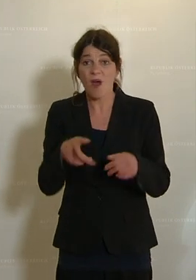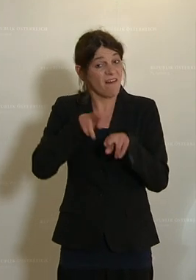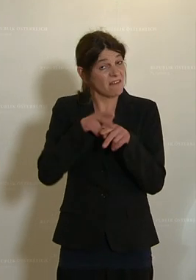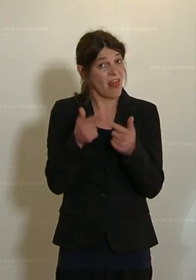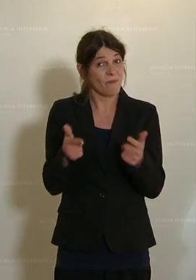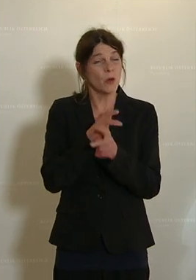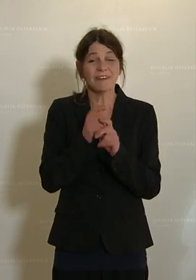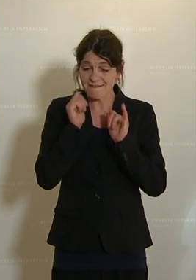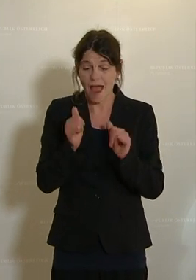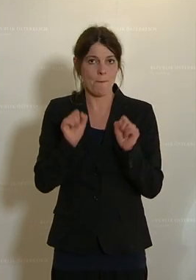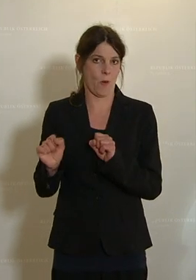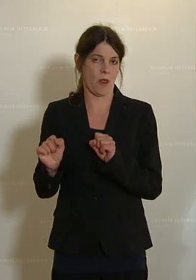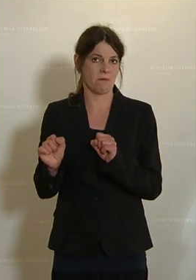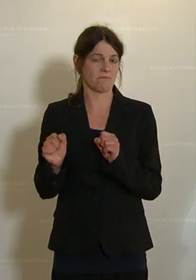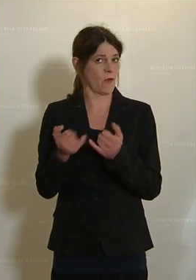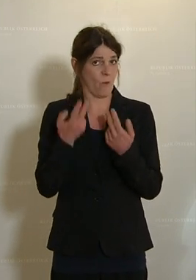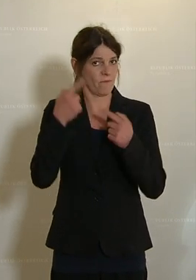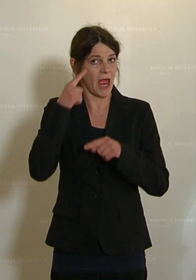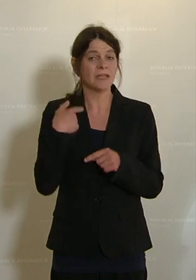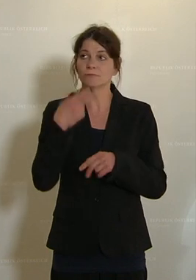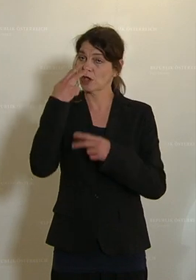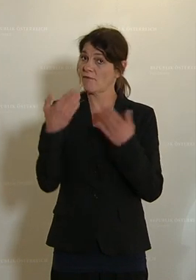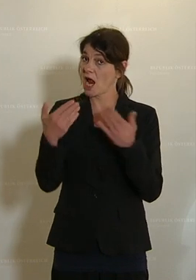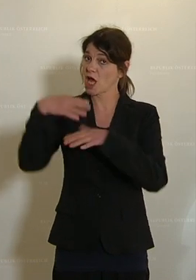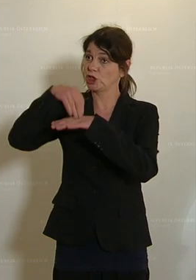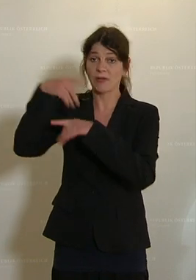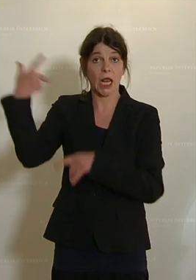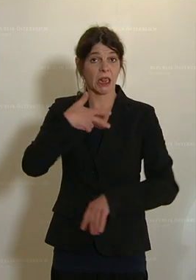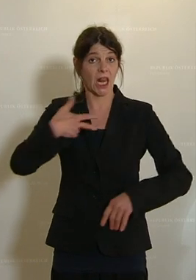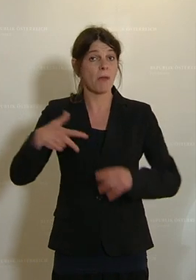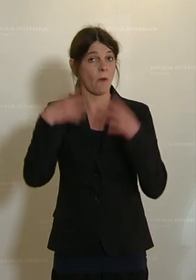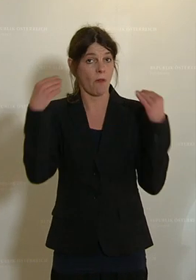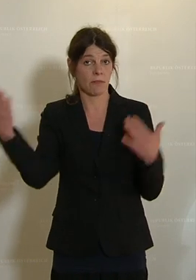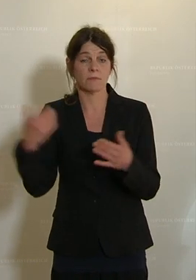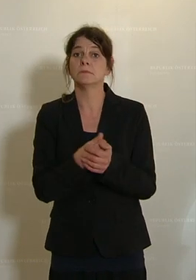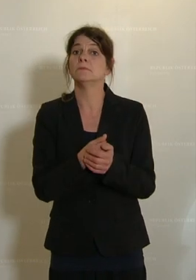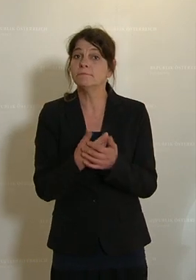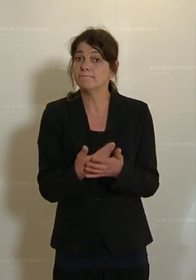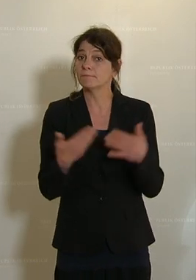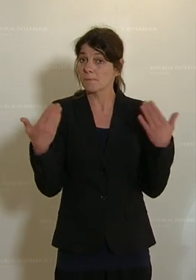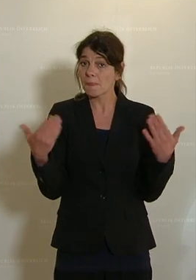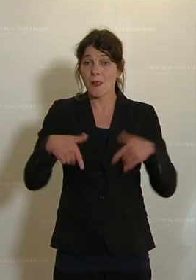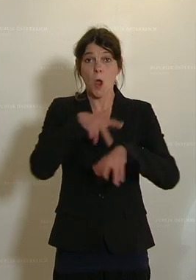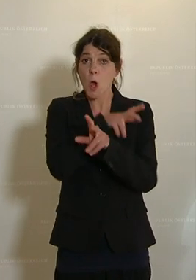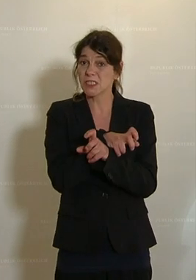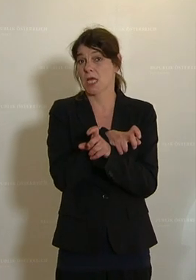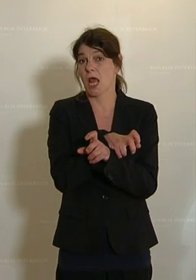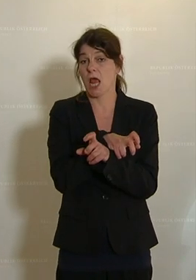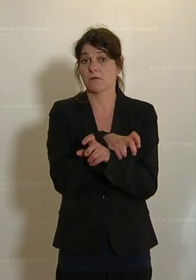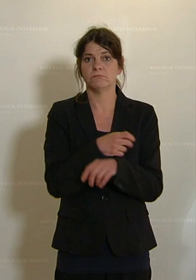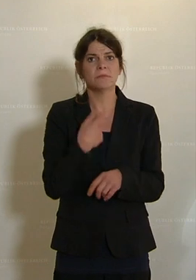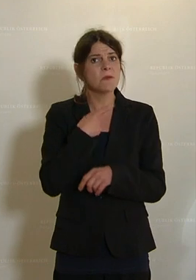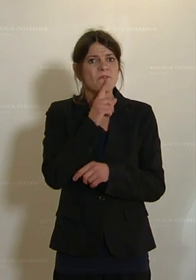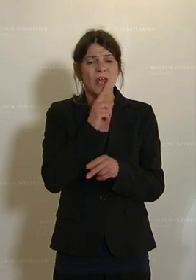kleineres Land wie Österreich möglich ist, zeigt uns der Vergleich mit Schweden, Dänemark und Niederlanden. Wir haben in Österreich